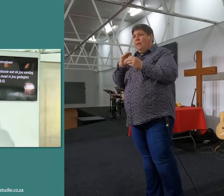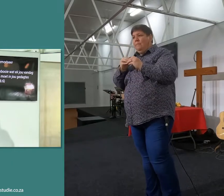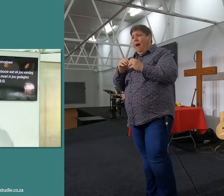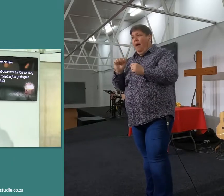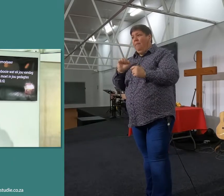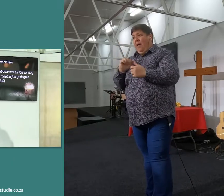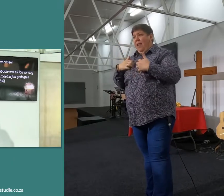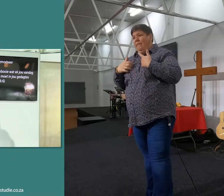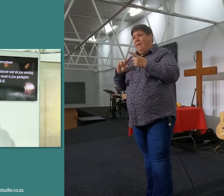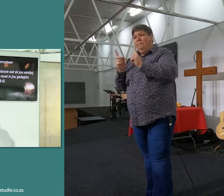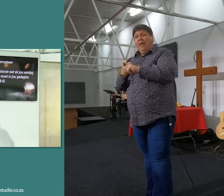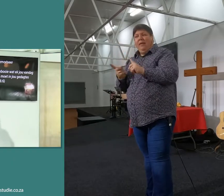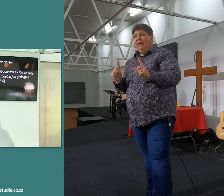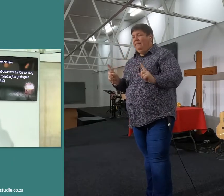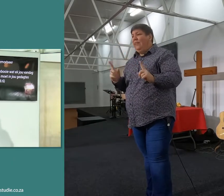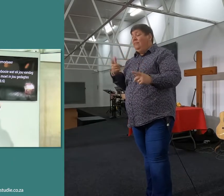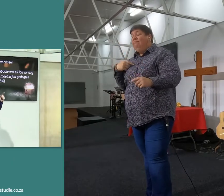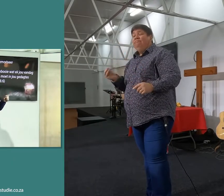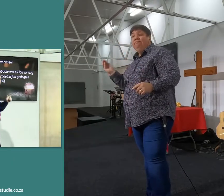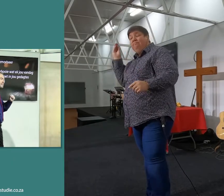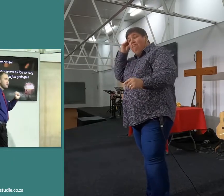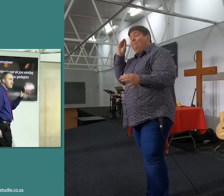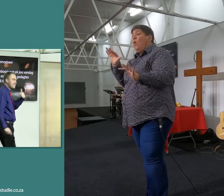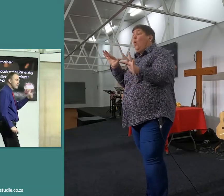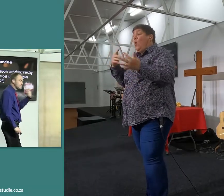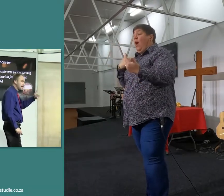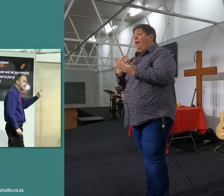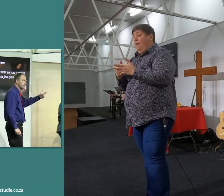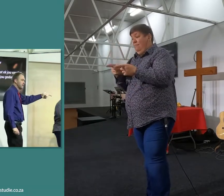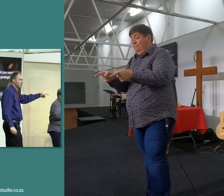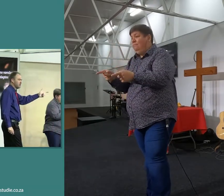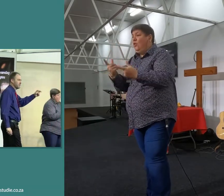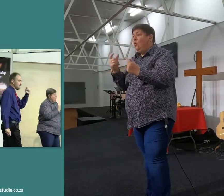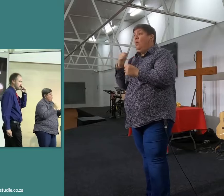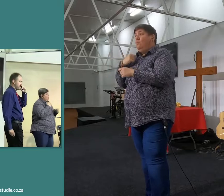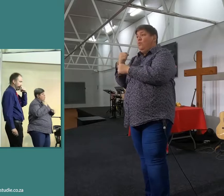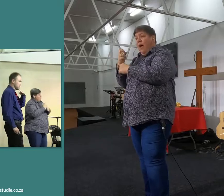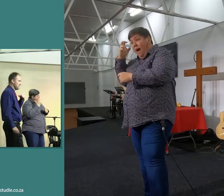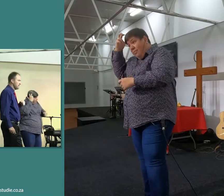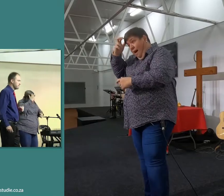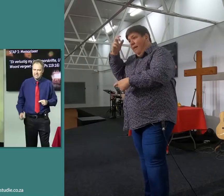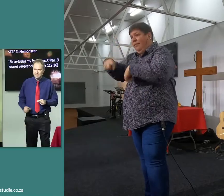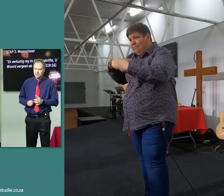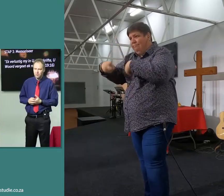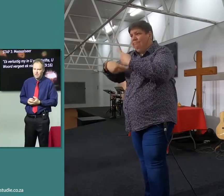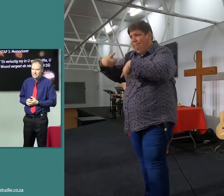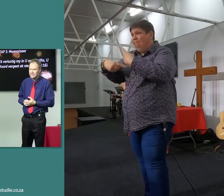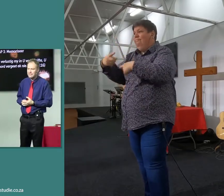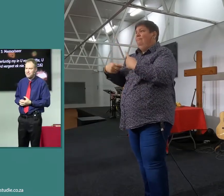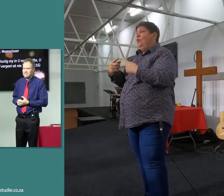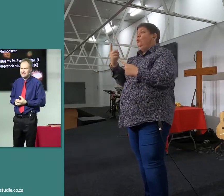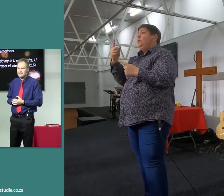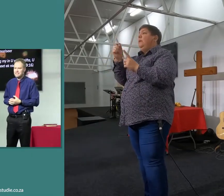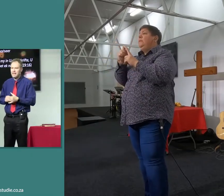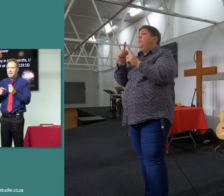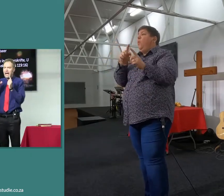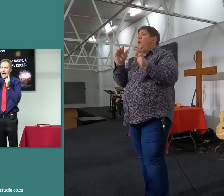onthouden. En dis waarom in my medisering kom, om te sê, dit moet die heel tyd, in jou gedagtes wees. Pasal 119 vers 16 sê, ek